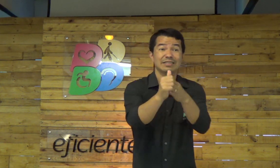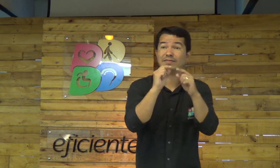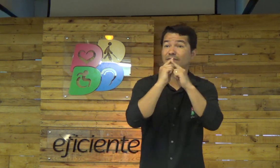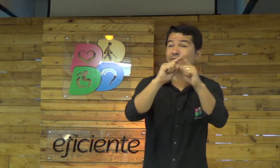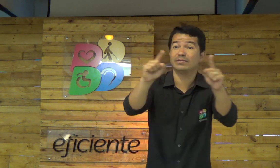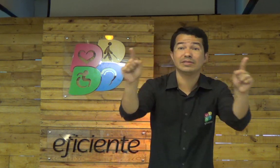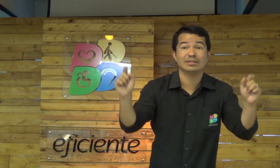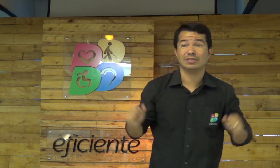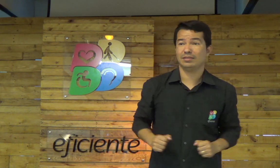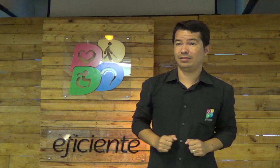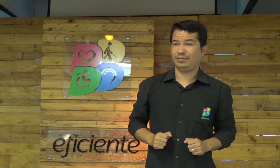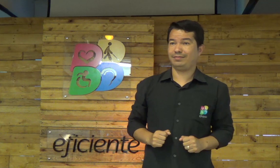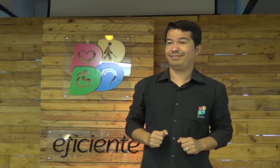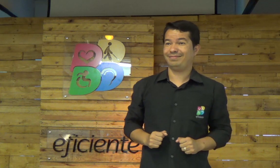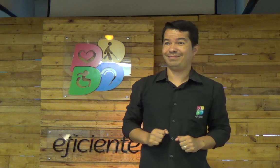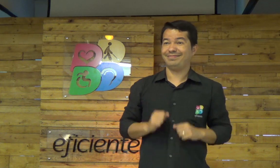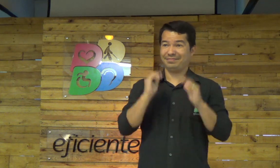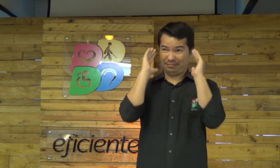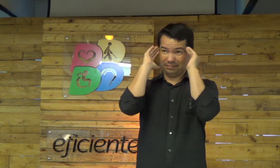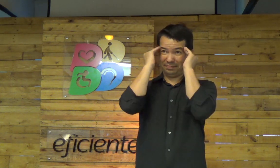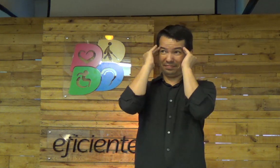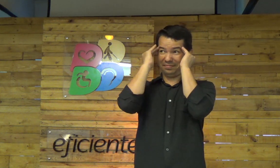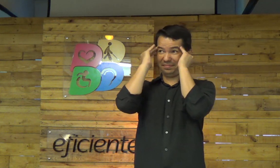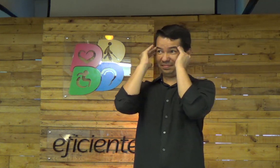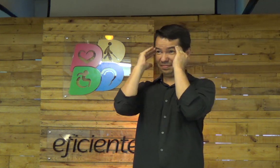Ele quer guiar você. Entendeu?